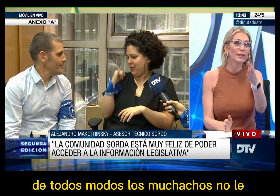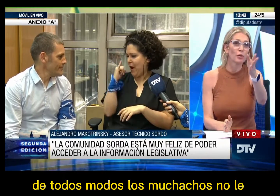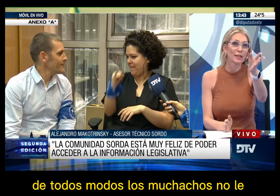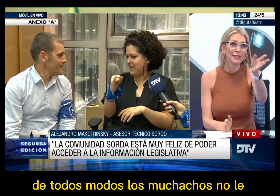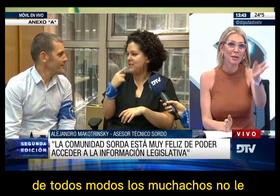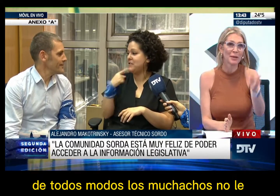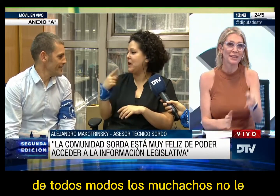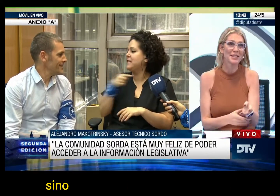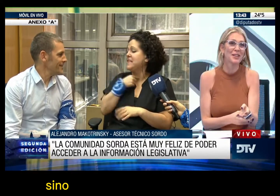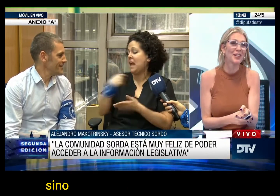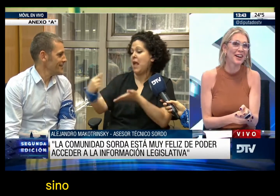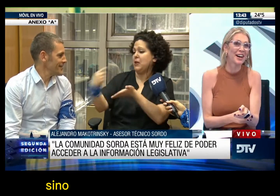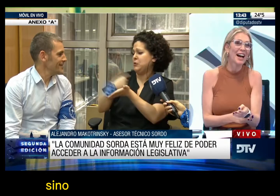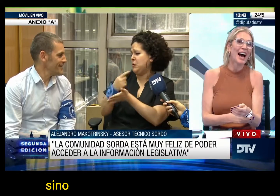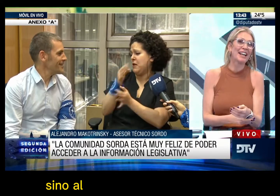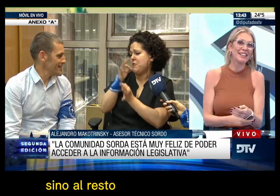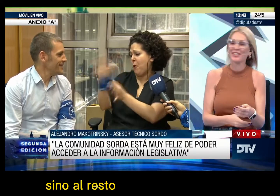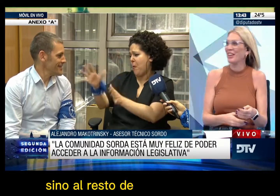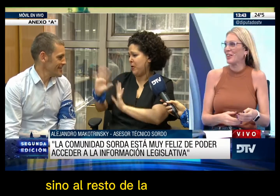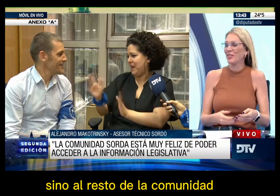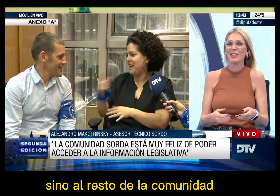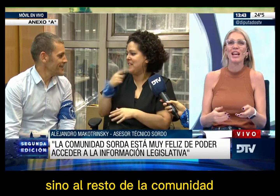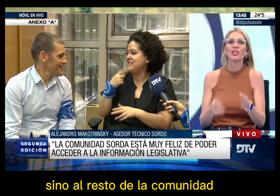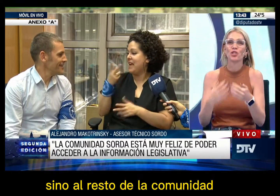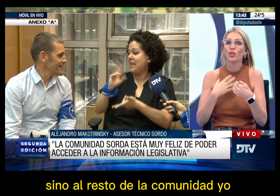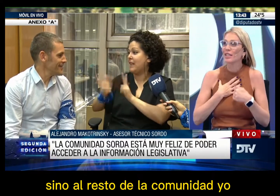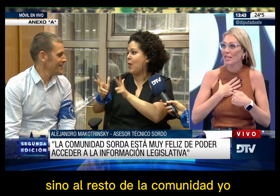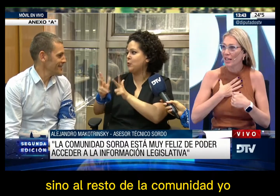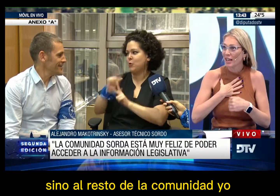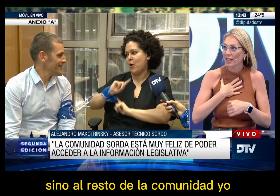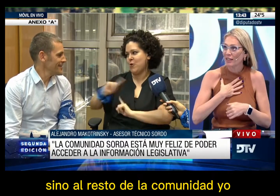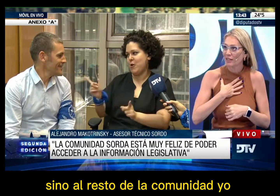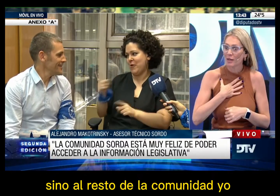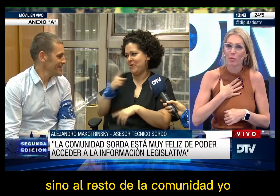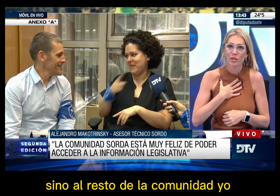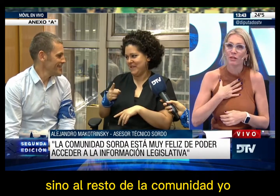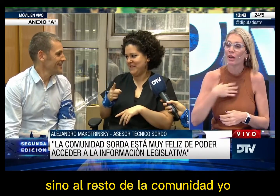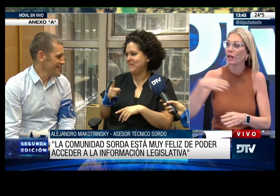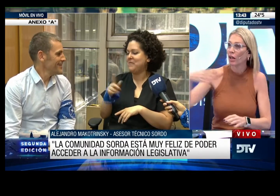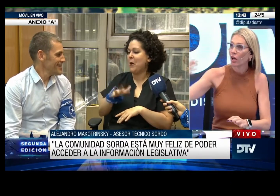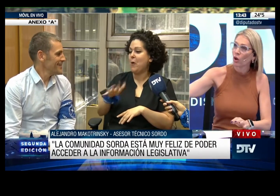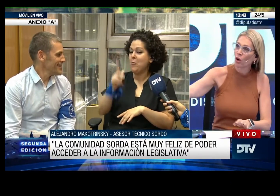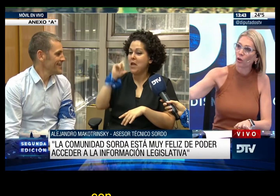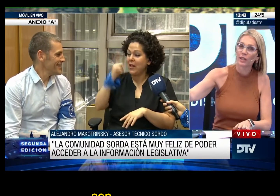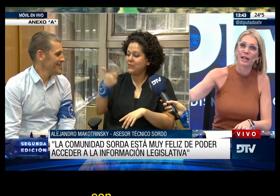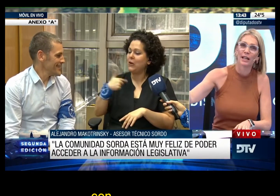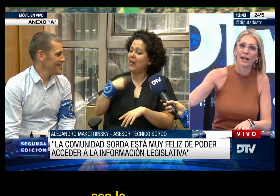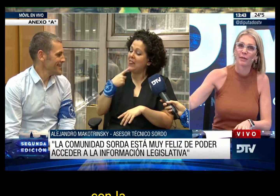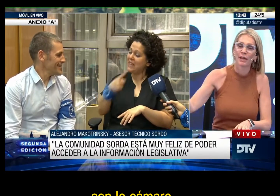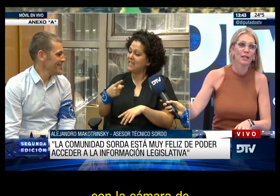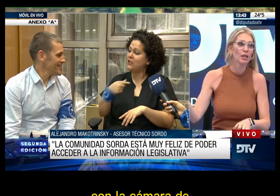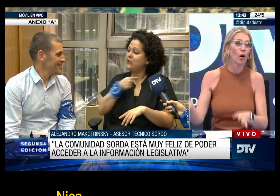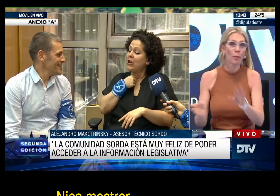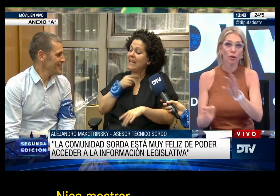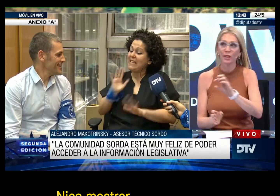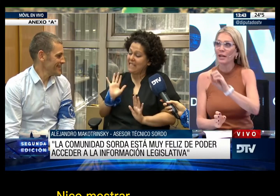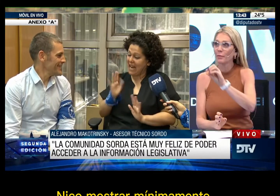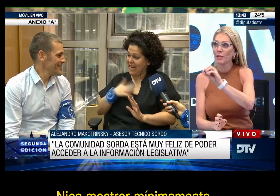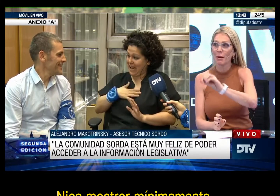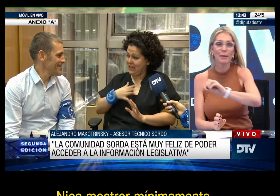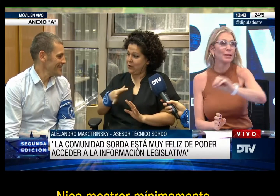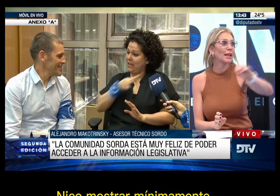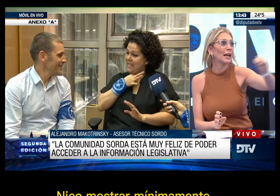muchachos, no le traduzcas esta parte sino al resto de la comunidad. Yo quisiera, si es posible, con la cámara de Nico